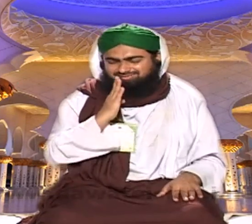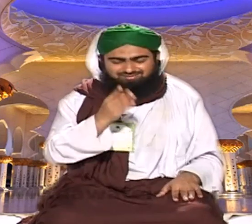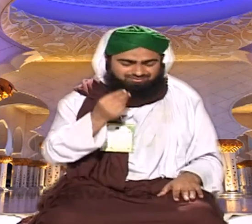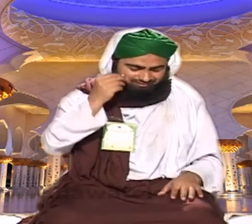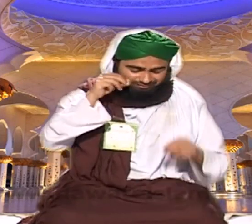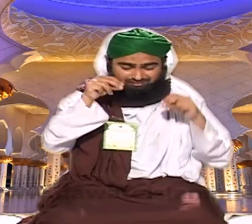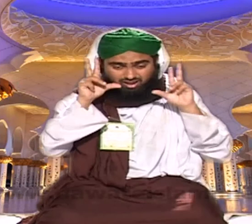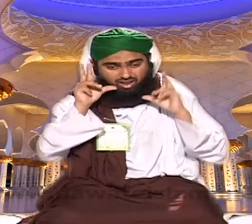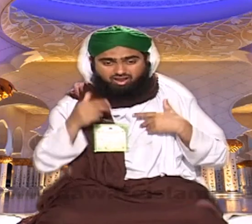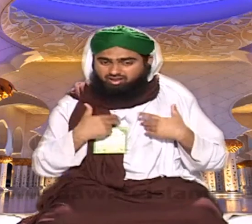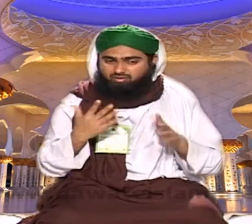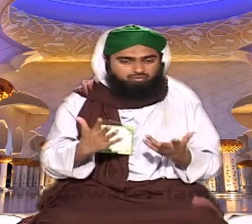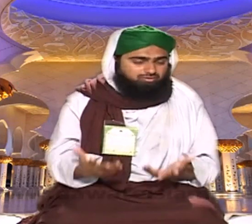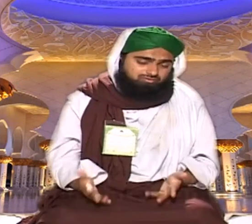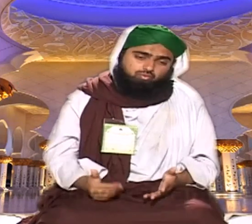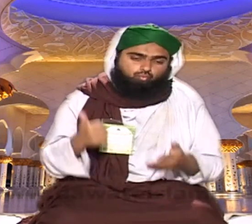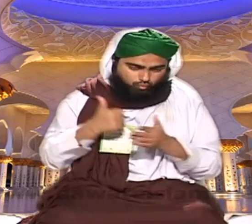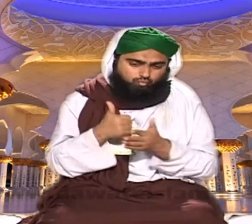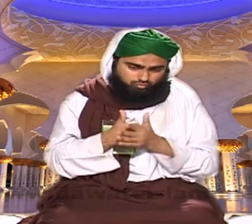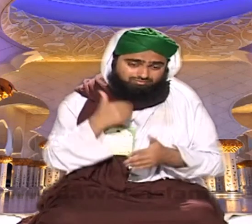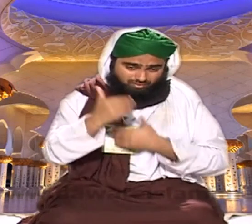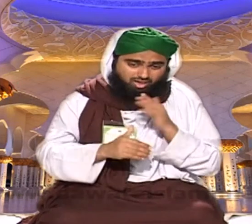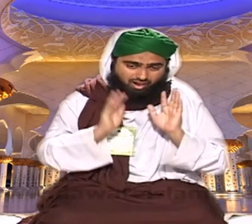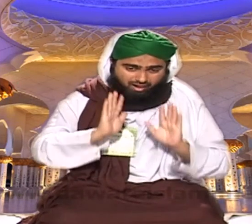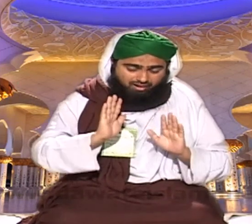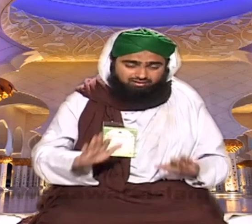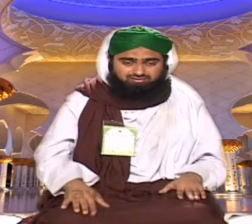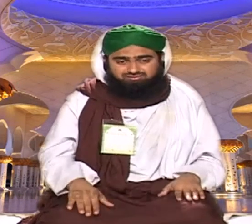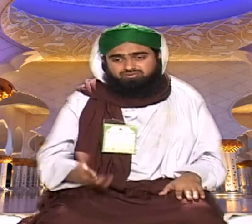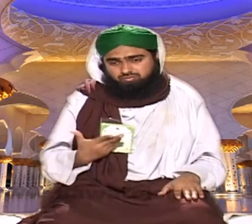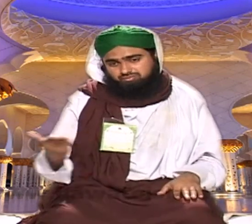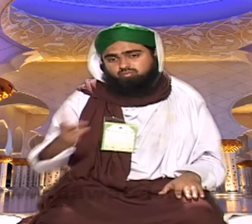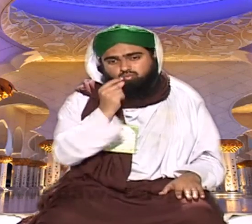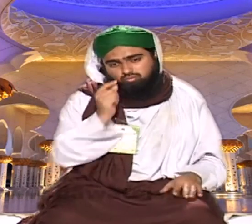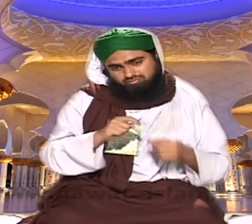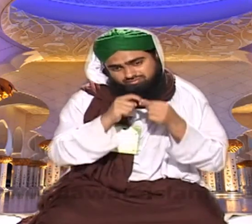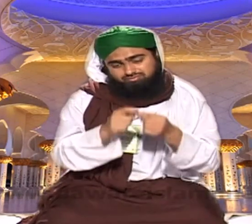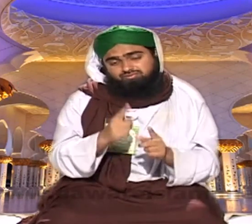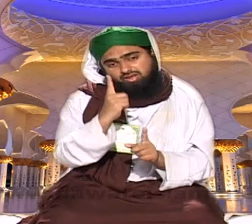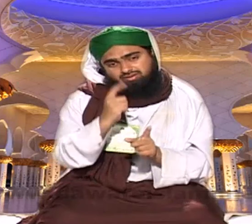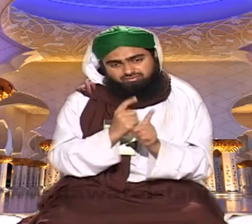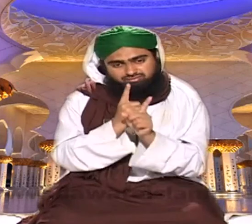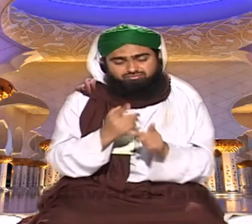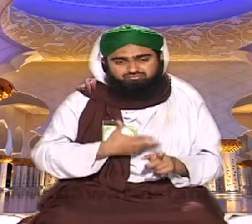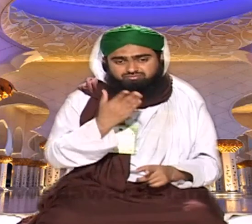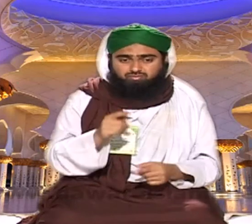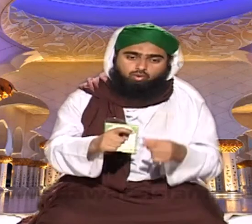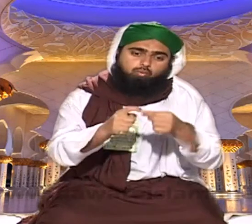اور یہ شکوا بھی نہیں چلے گا کہ صاحب آنکھ نہیں کھلتی آنکھ نہیں کھلتی کوشش تو بہت کبھتے آنکھ نہیں کھلتی تو میں ان